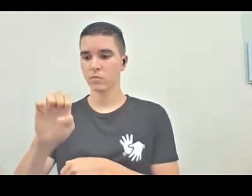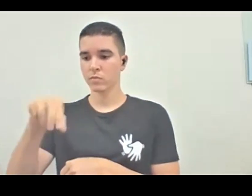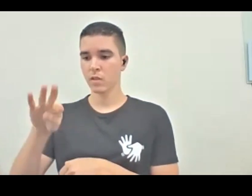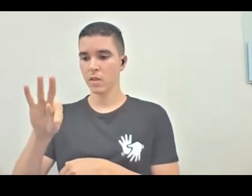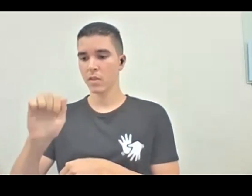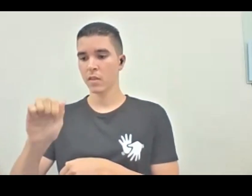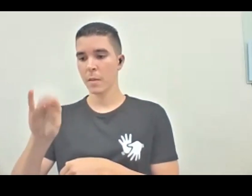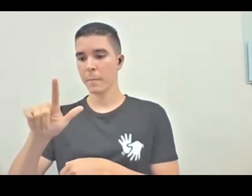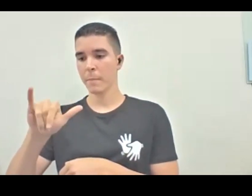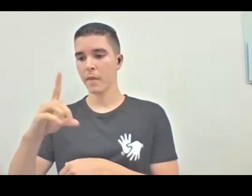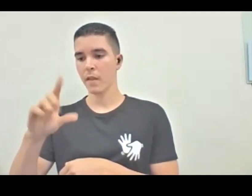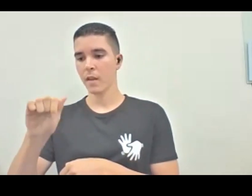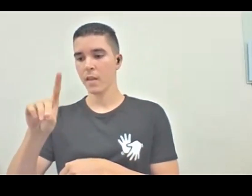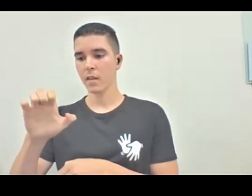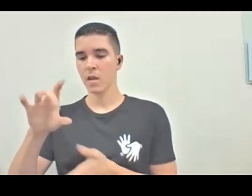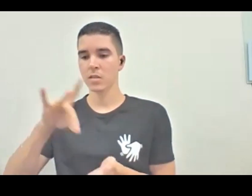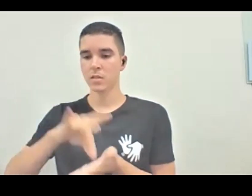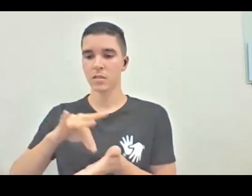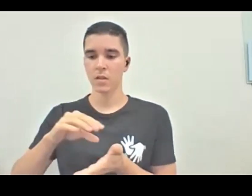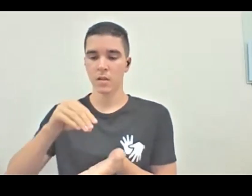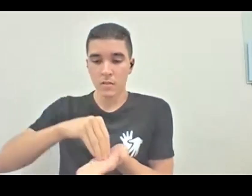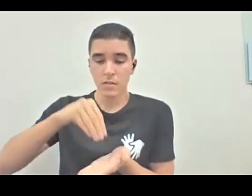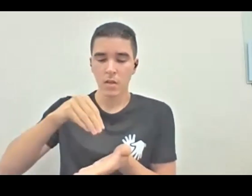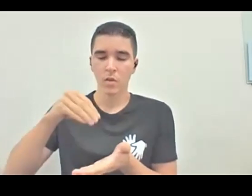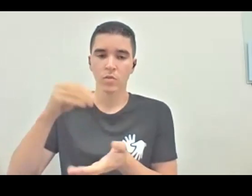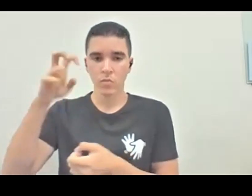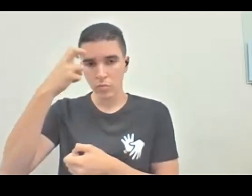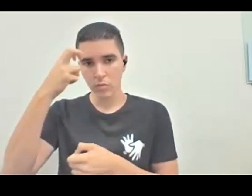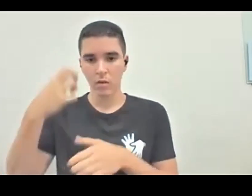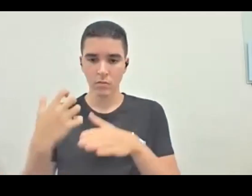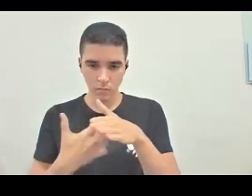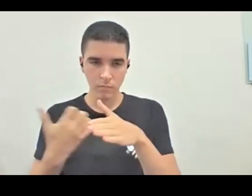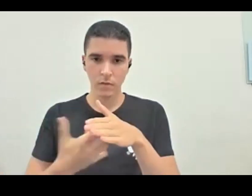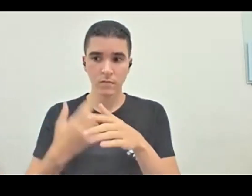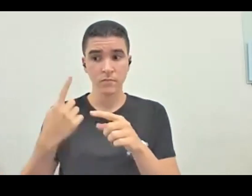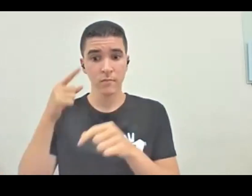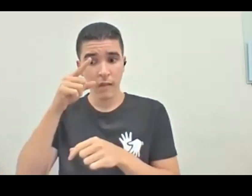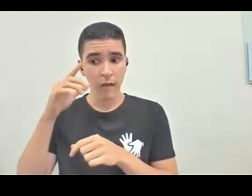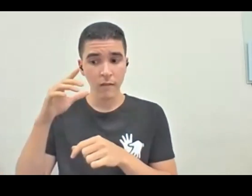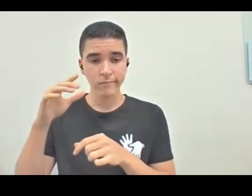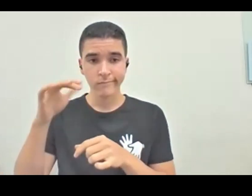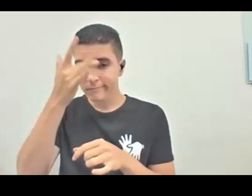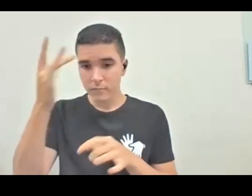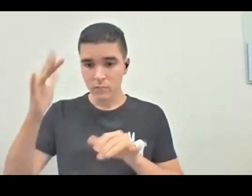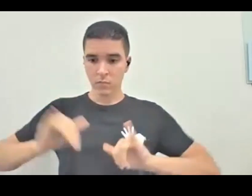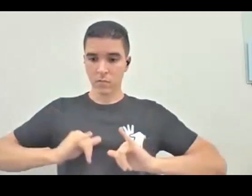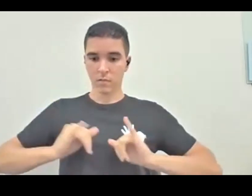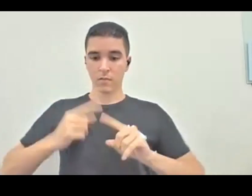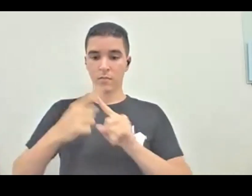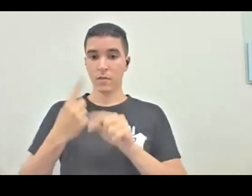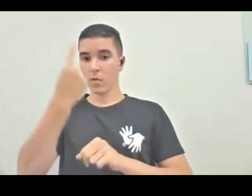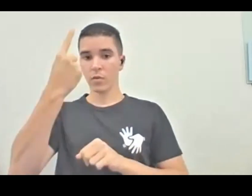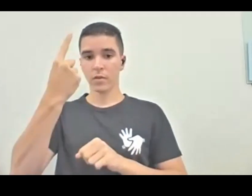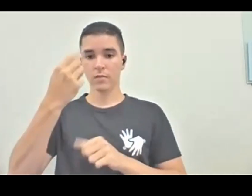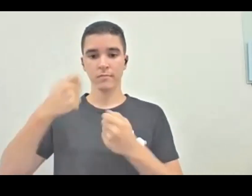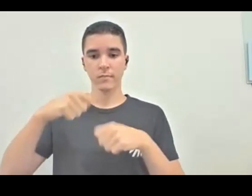culturais e tal, acaba que essa pessoa sofre muito, né, porque ela é a única que tem que cuidar daquilo, né, e o resto